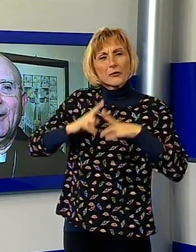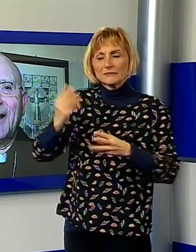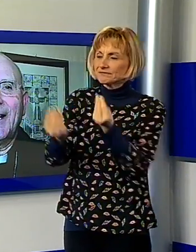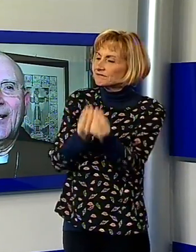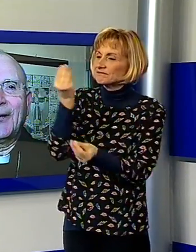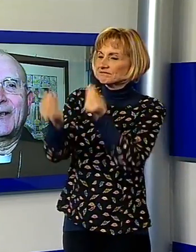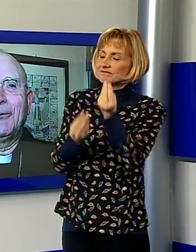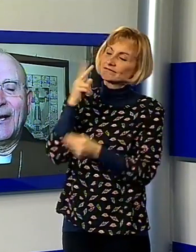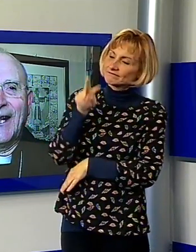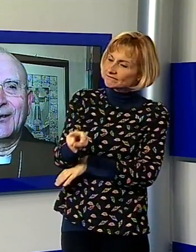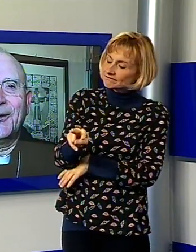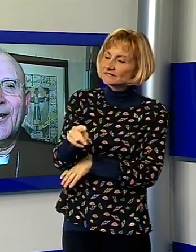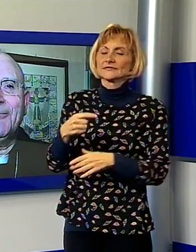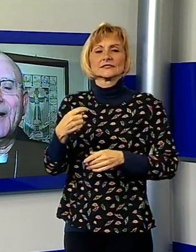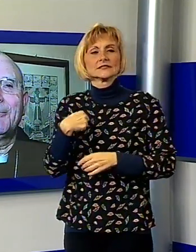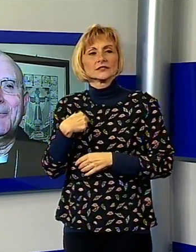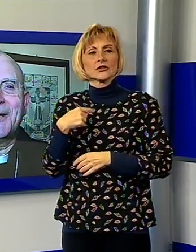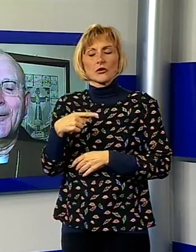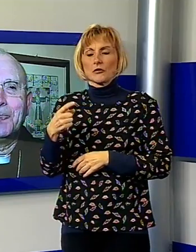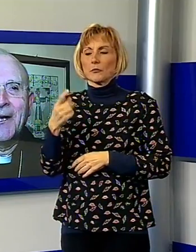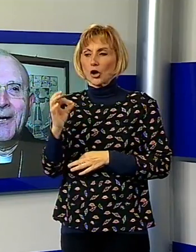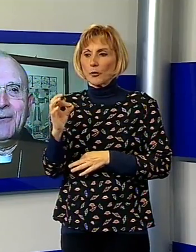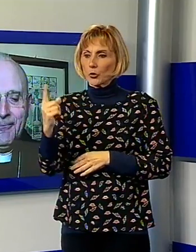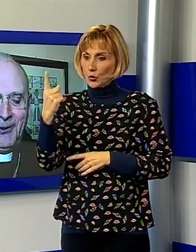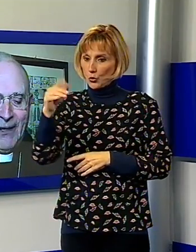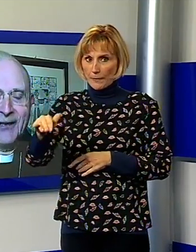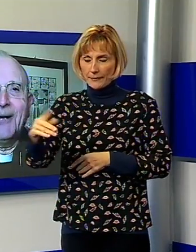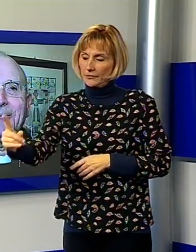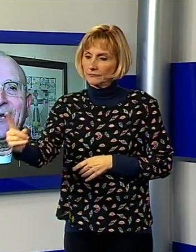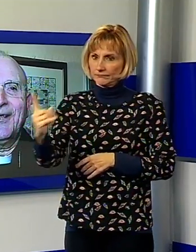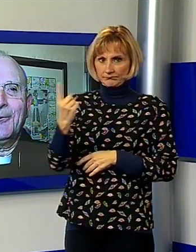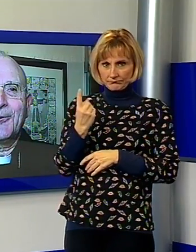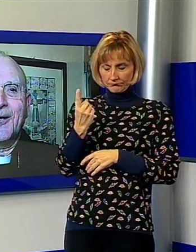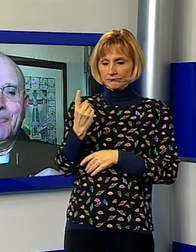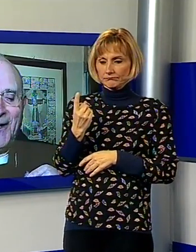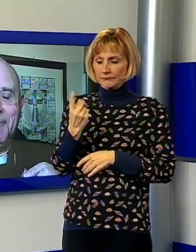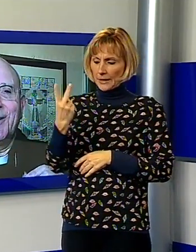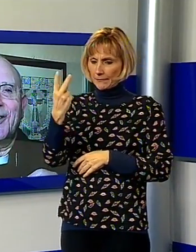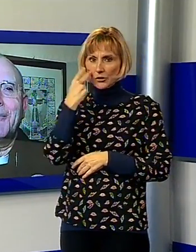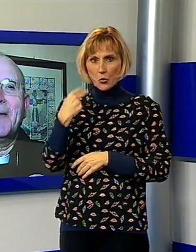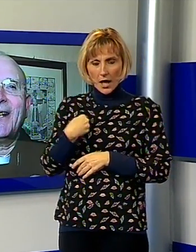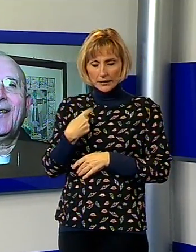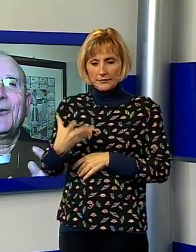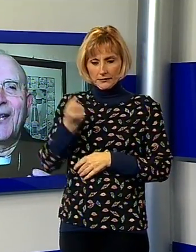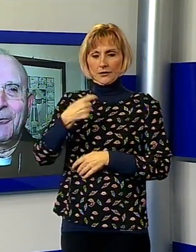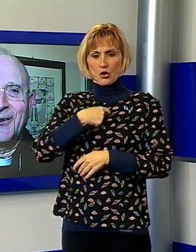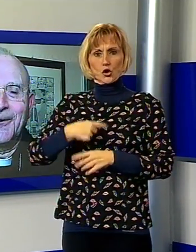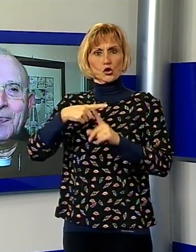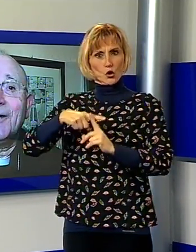allora tra un tavolo all'altro e viene un bambino, mi guarda, mi prende la croce e mi dice ma che cos'è questo? Dico